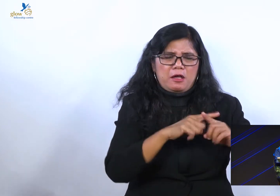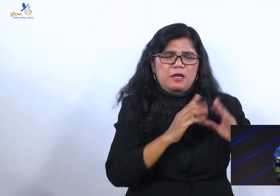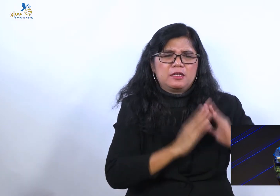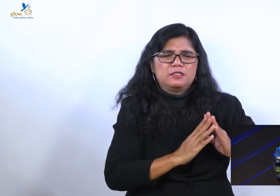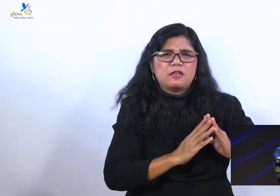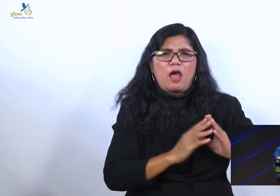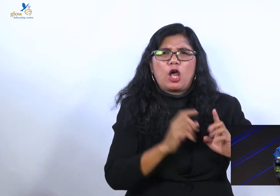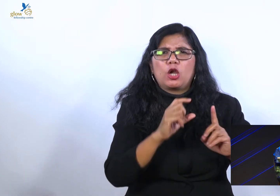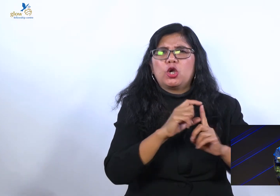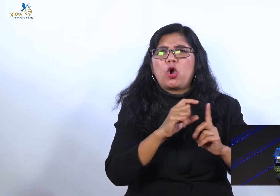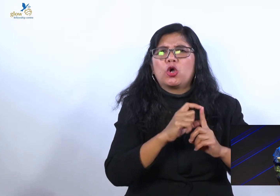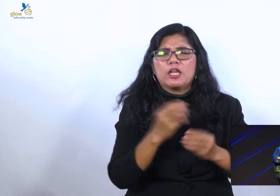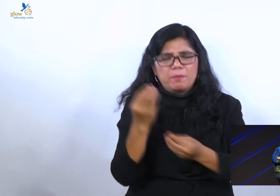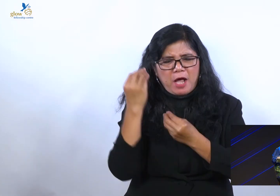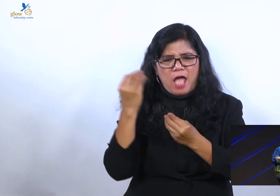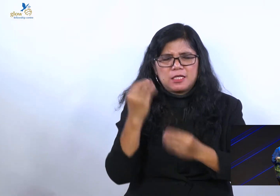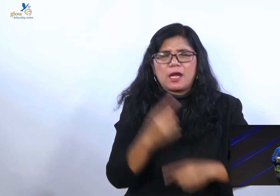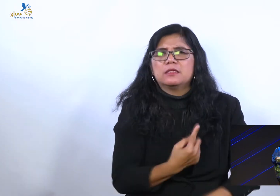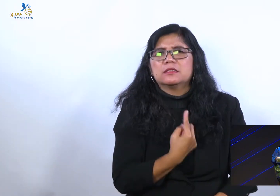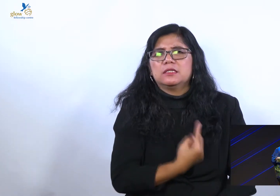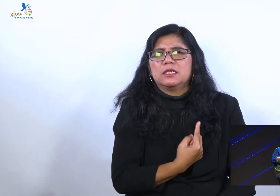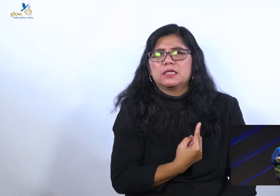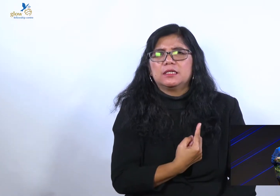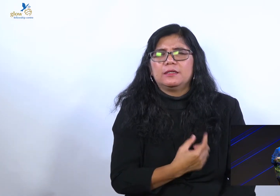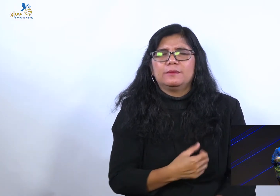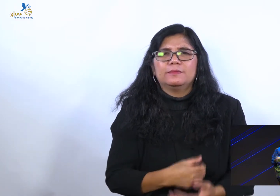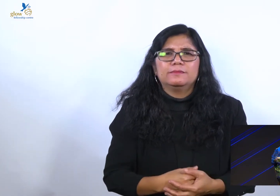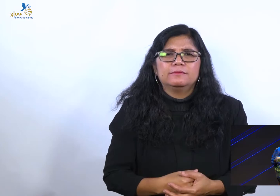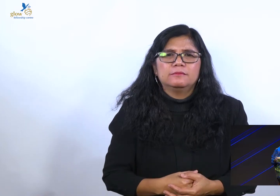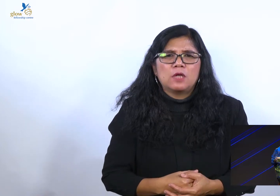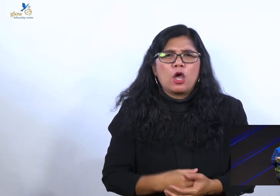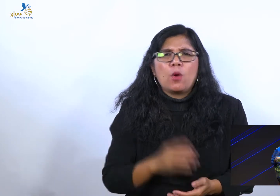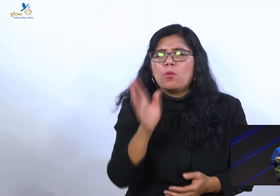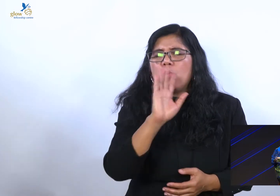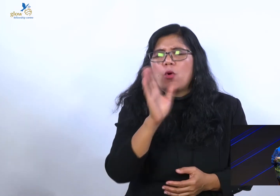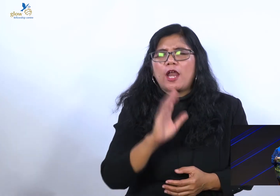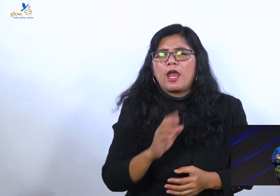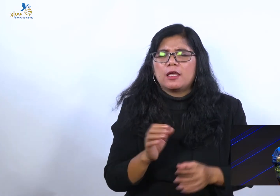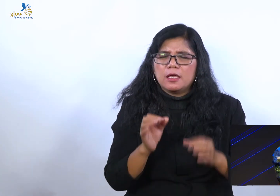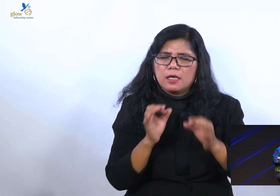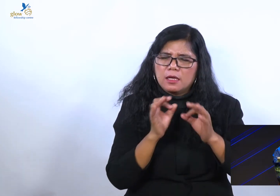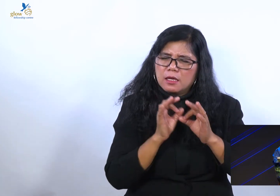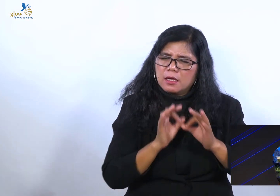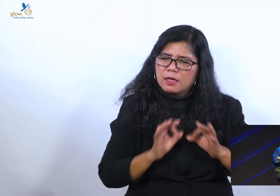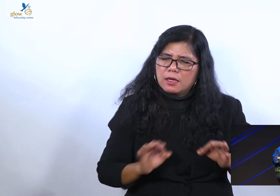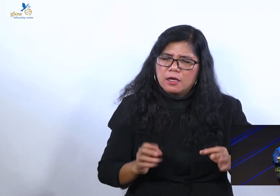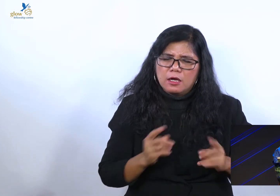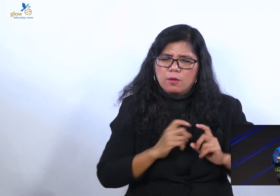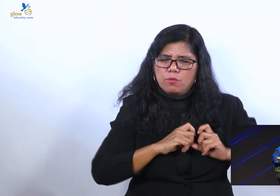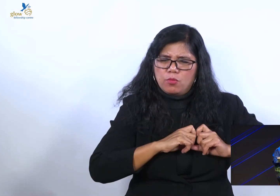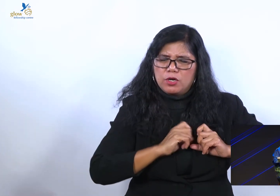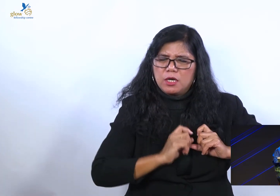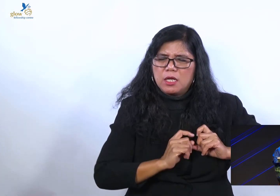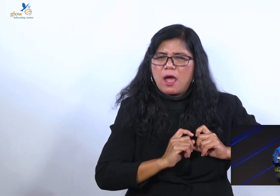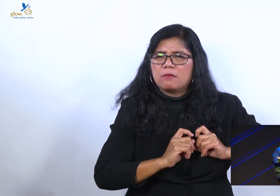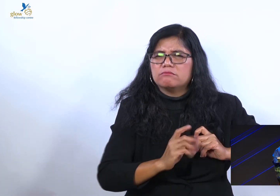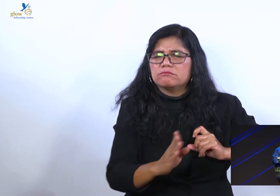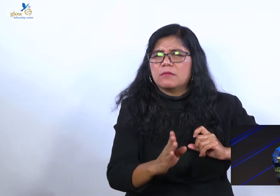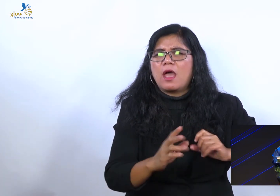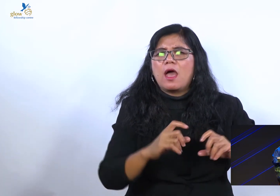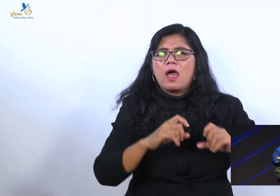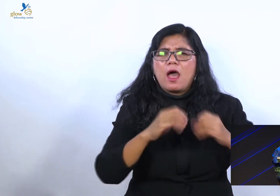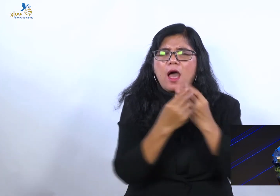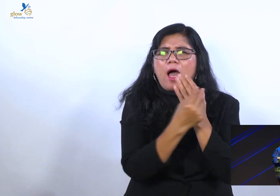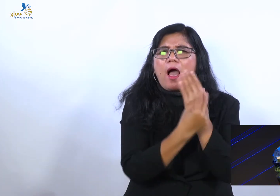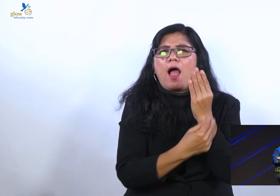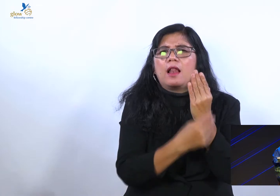saudara. Bukan lagi pada kemurnian Alkitab. Selalu saya bilang Alkitab itu luas. Doktrin